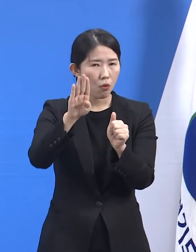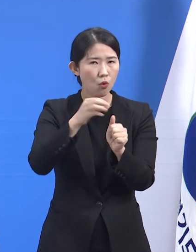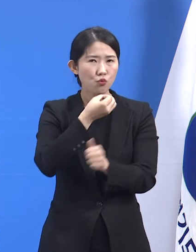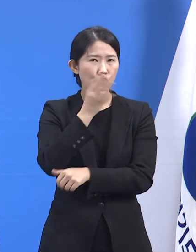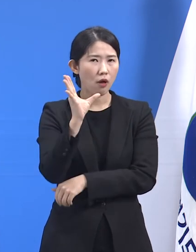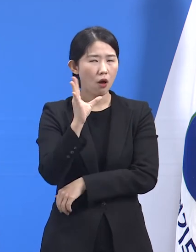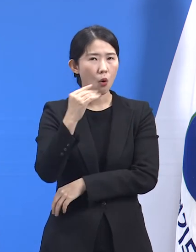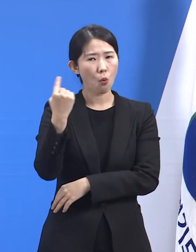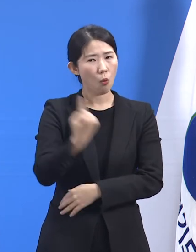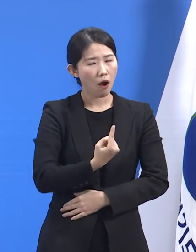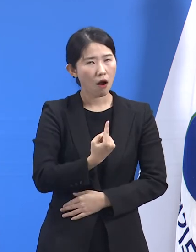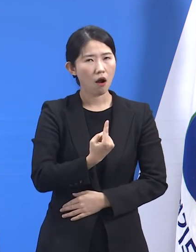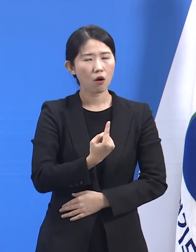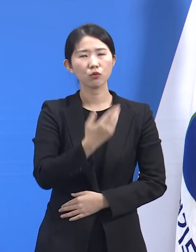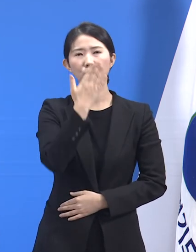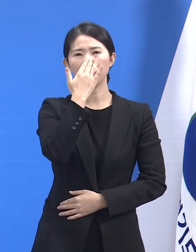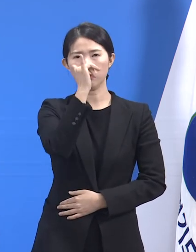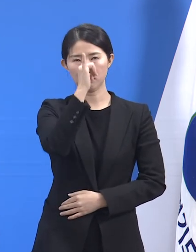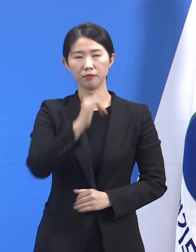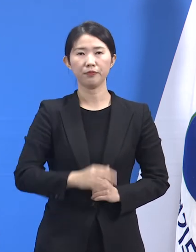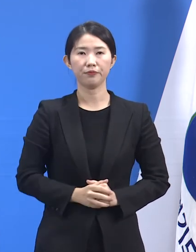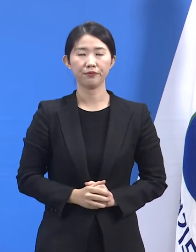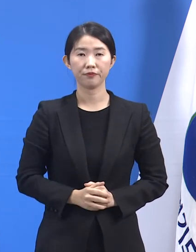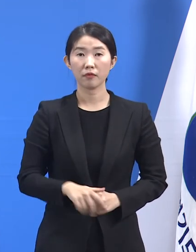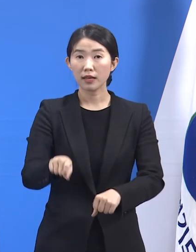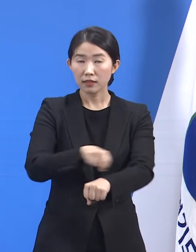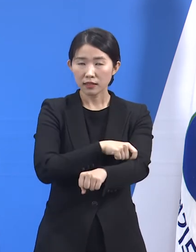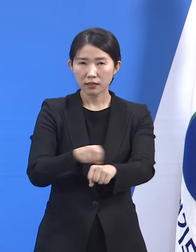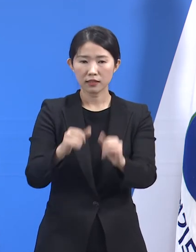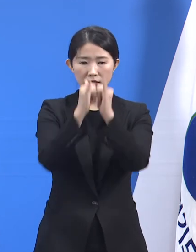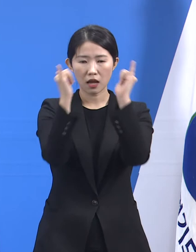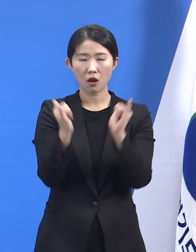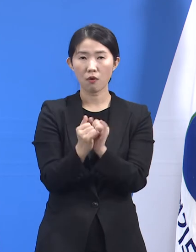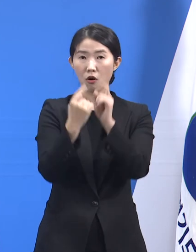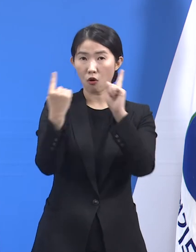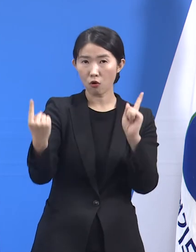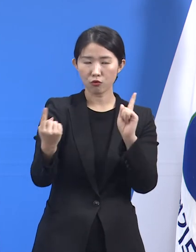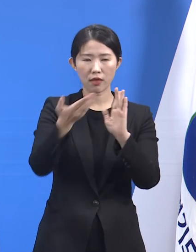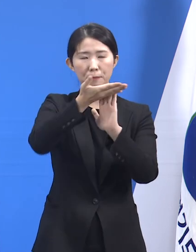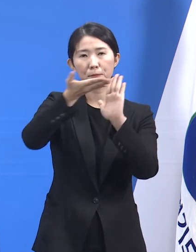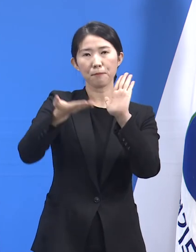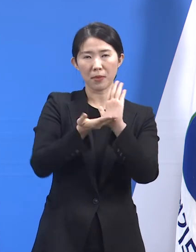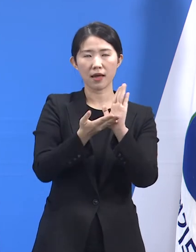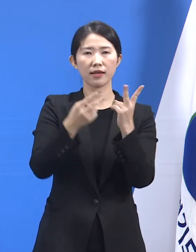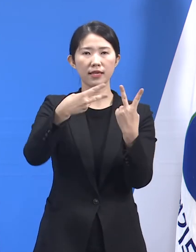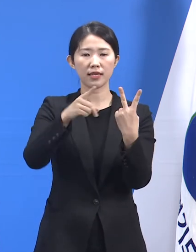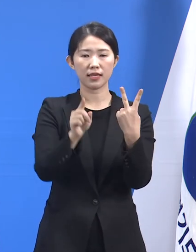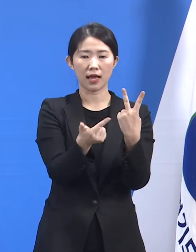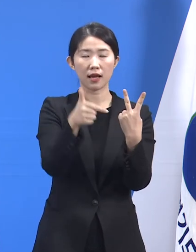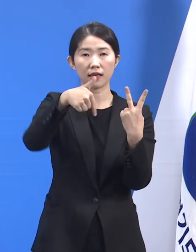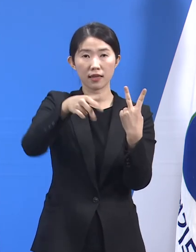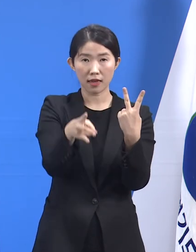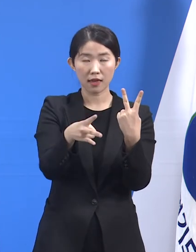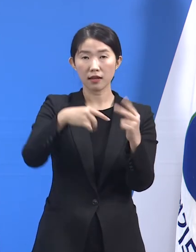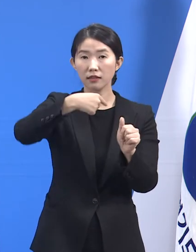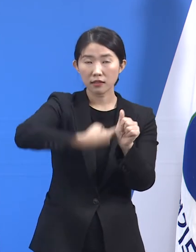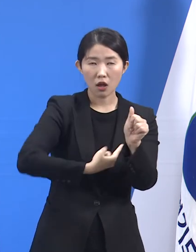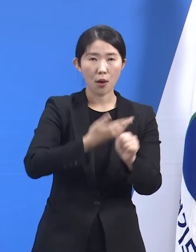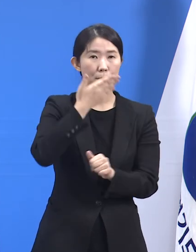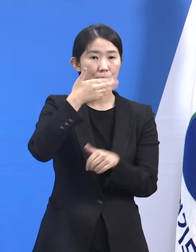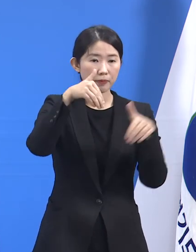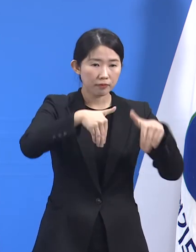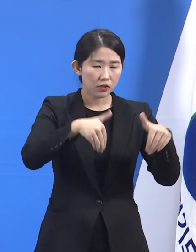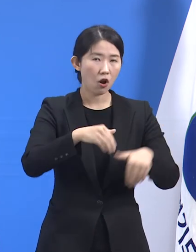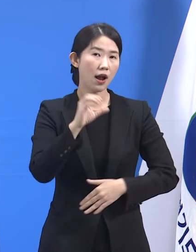특히 수도권 사회적 거리 두기 조치가 2단계로 하향 조정되면서 음식점과 카페의